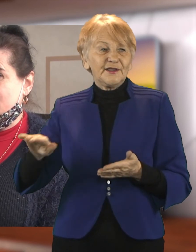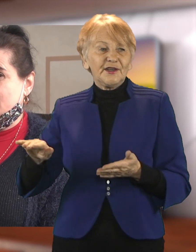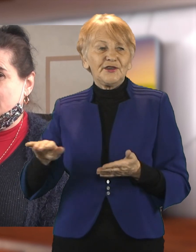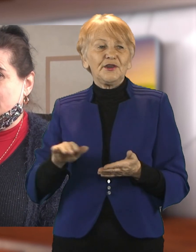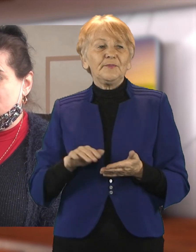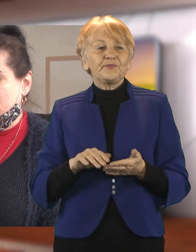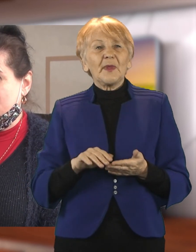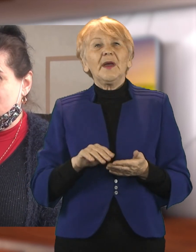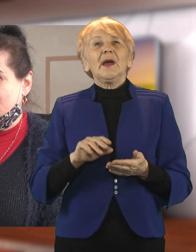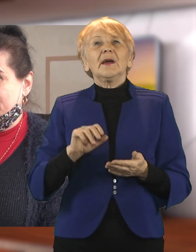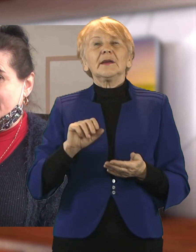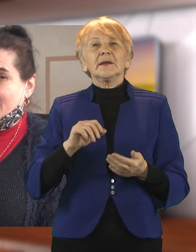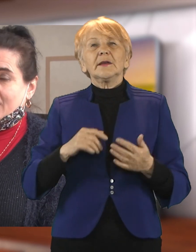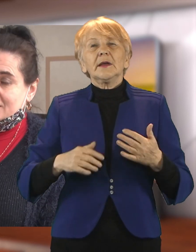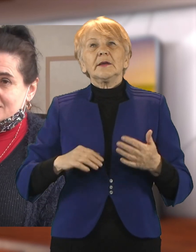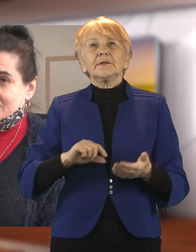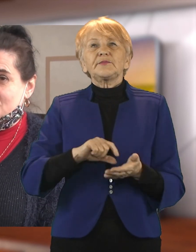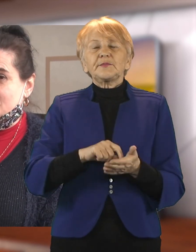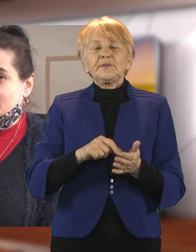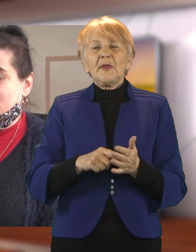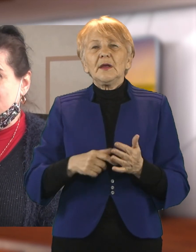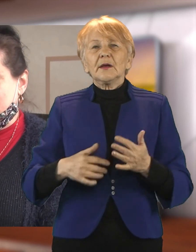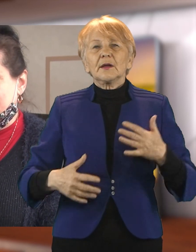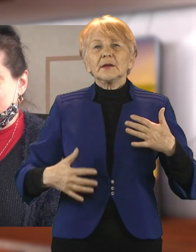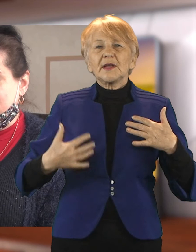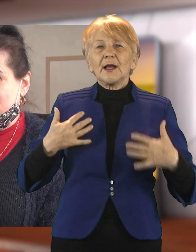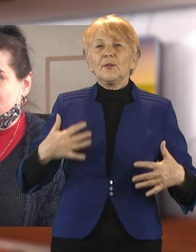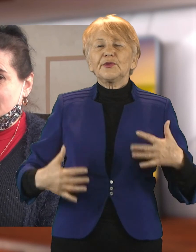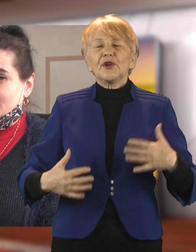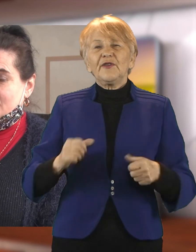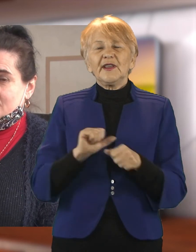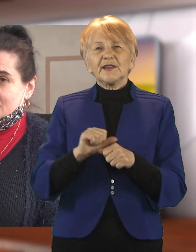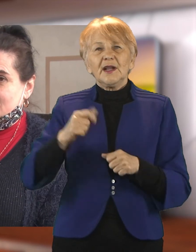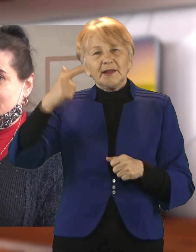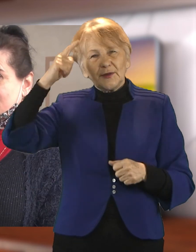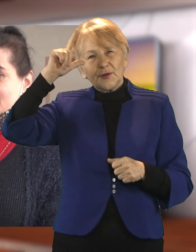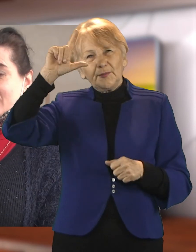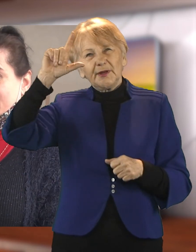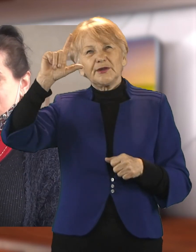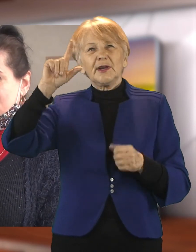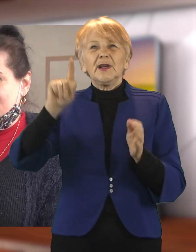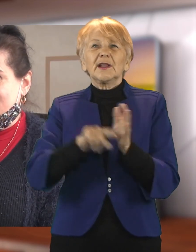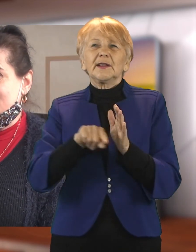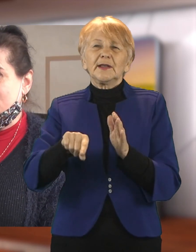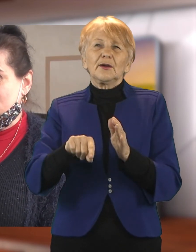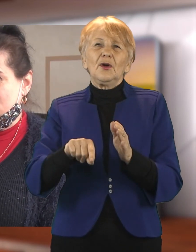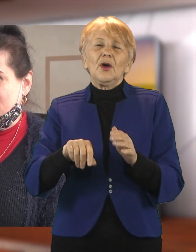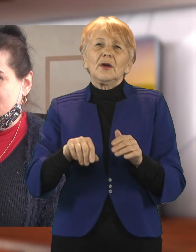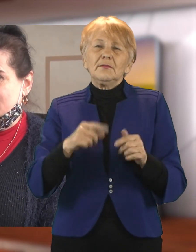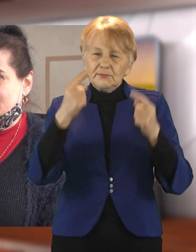ona jest na drugim piętrze, a teraz reżim, przemieszczanie się. Także na pewno je